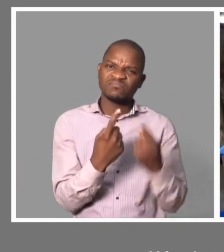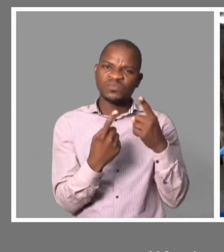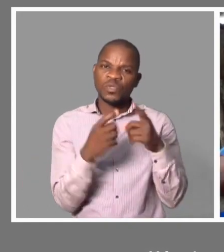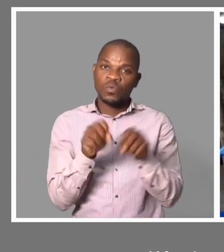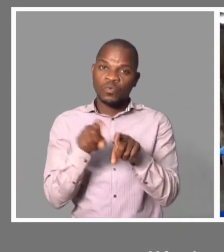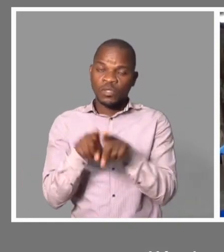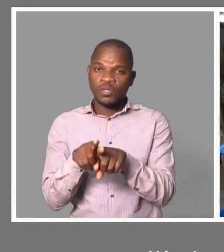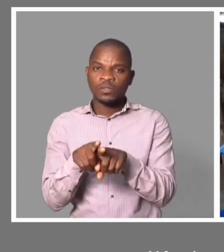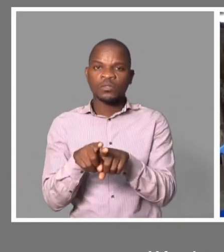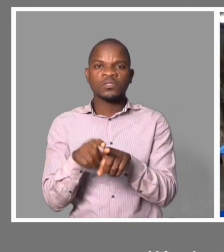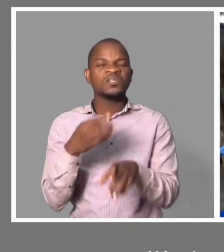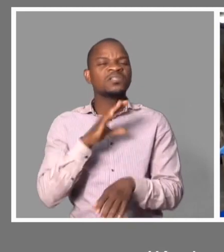lembrança de que tiveram um projeto.